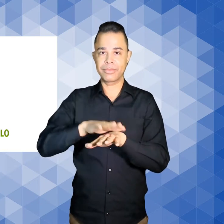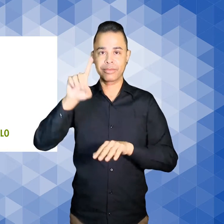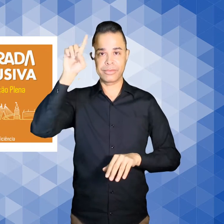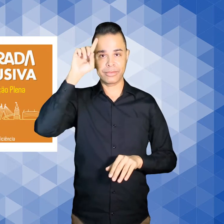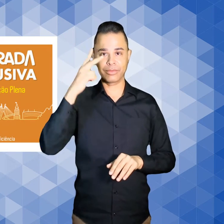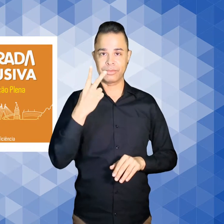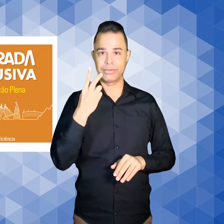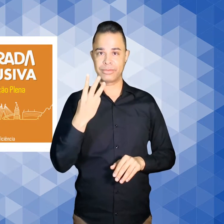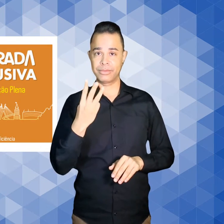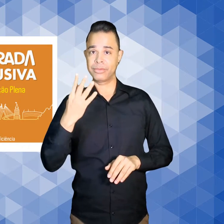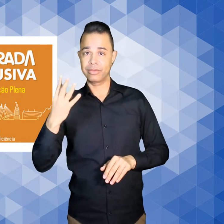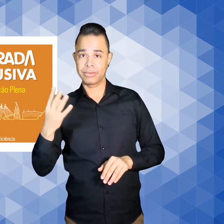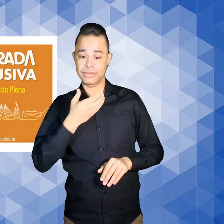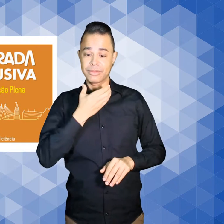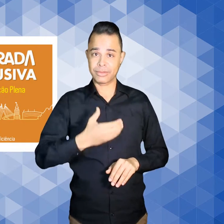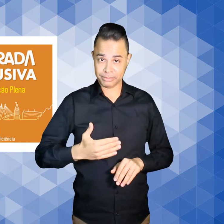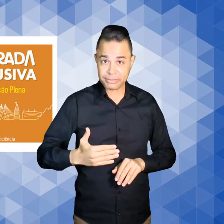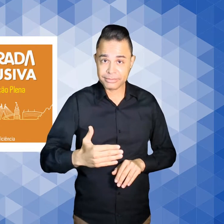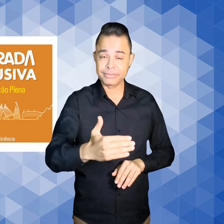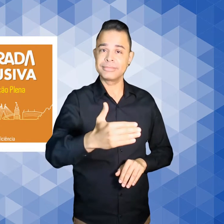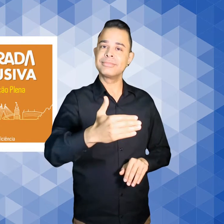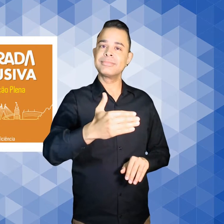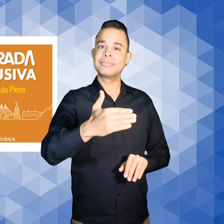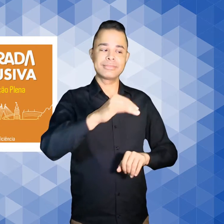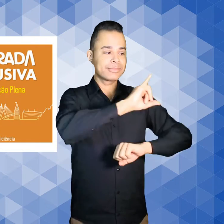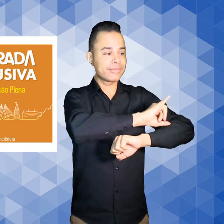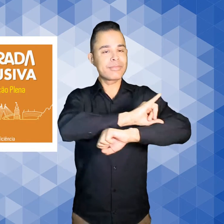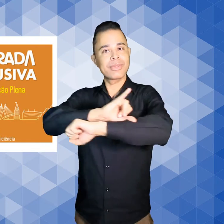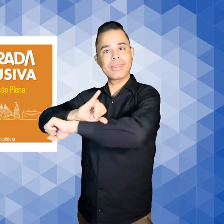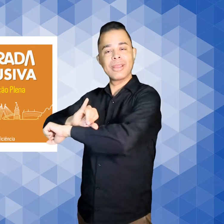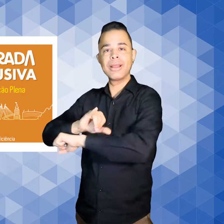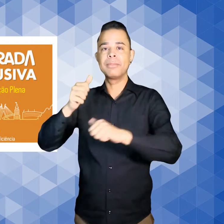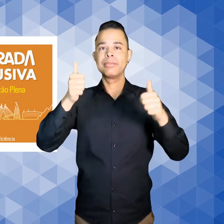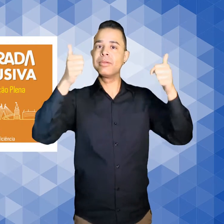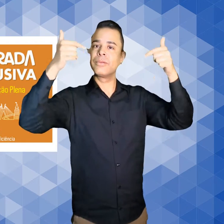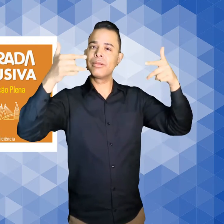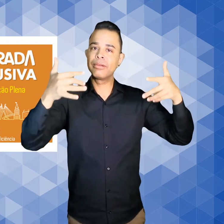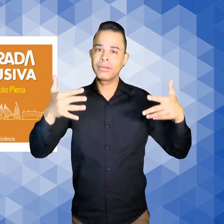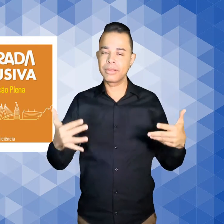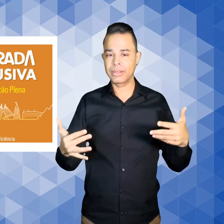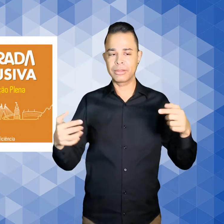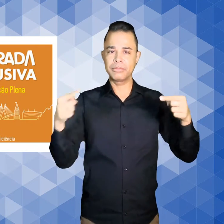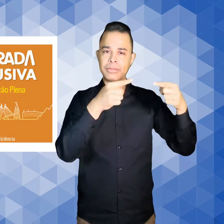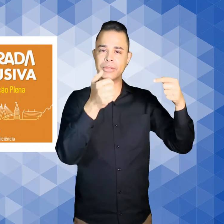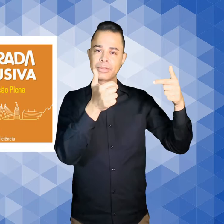e 4 de dezembro A exposição didática com recursos de descrição e áudio